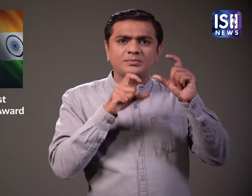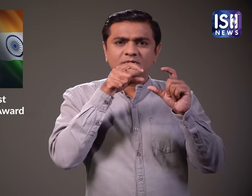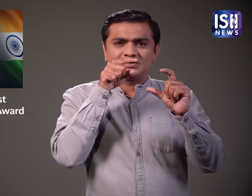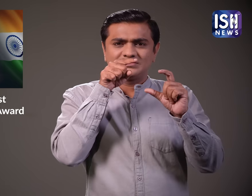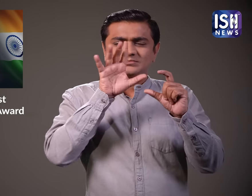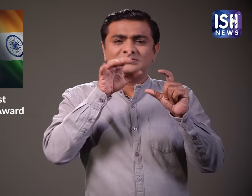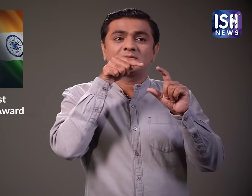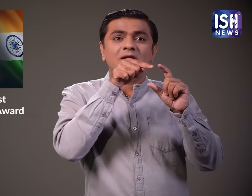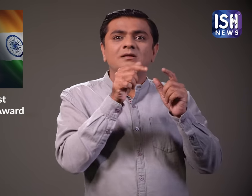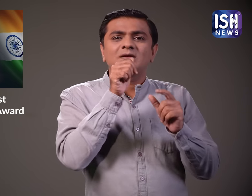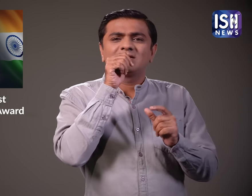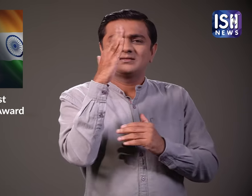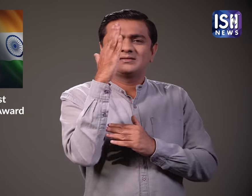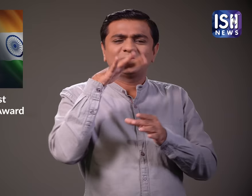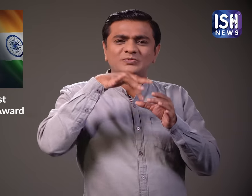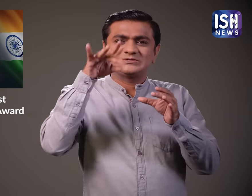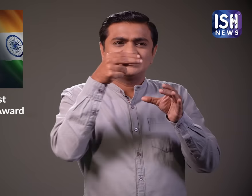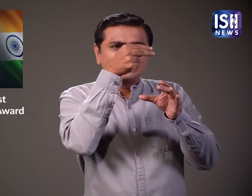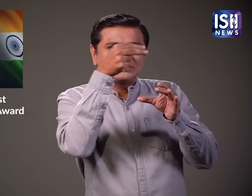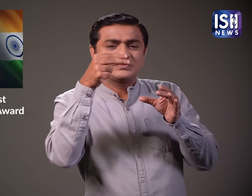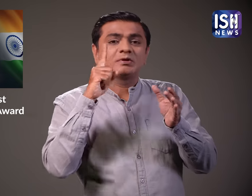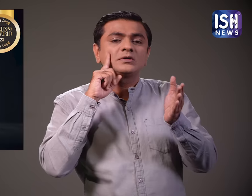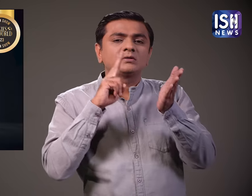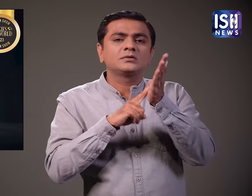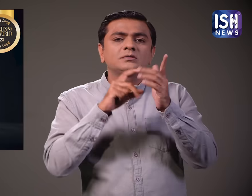इंद्री राम की विस्की एक भारतिय कंपनी ने बनाई है